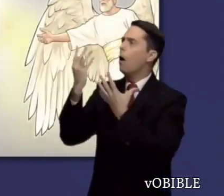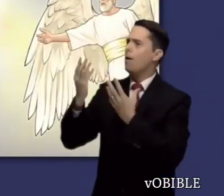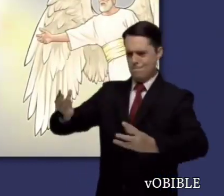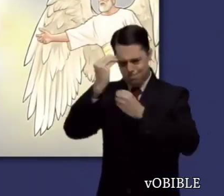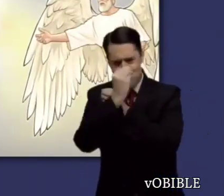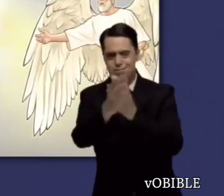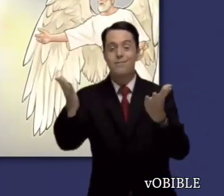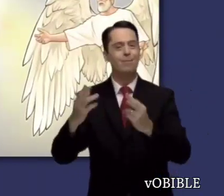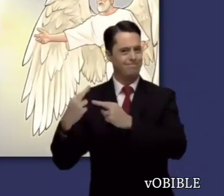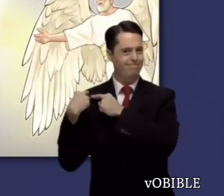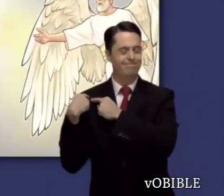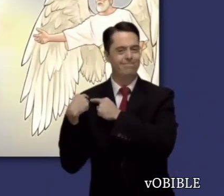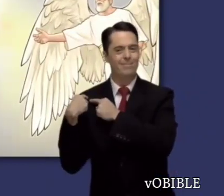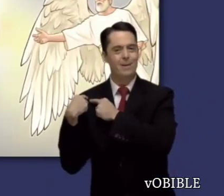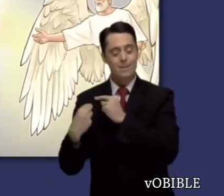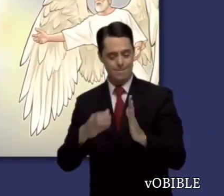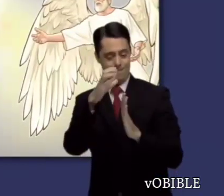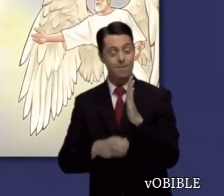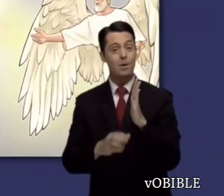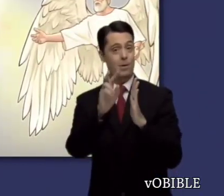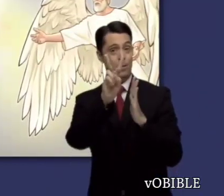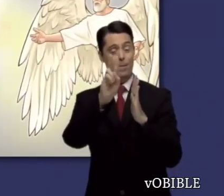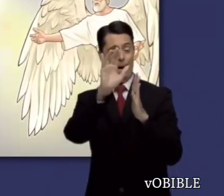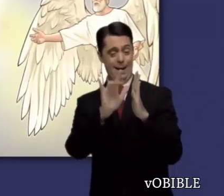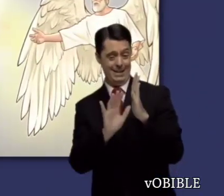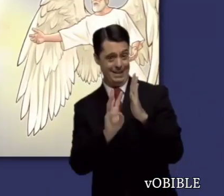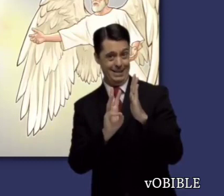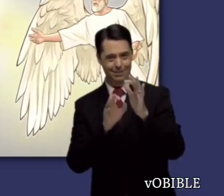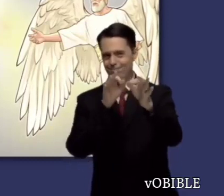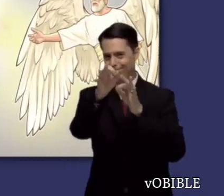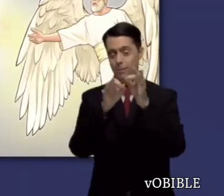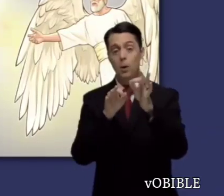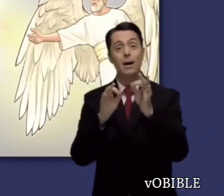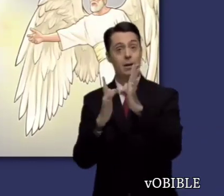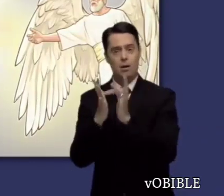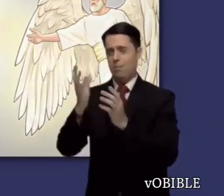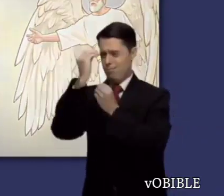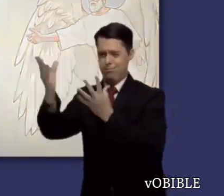A Jesús se le llama la palabra para destacar que es el portavoz de Jehová.